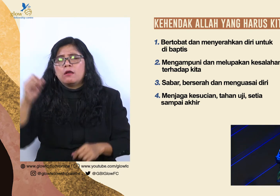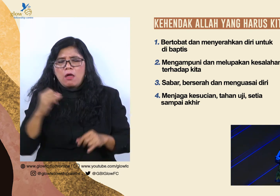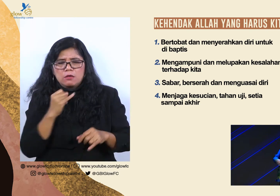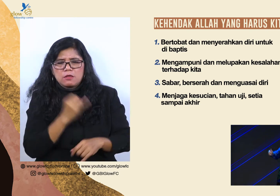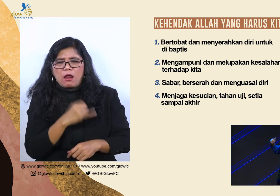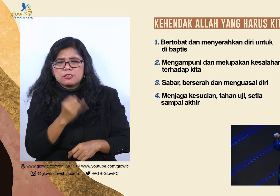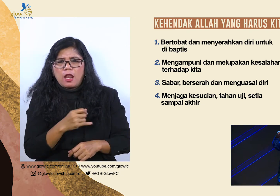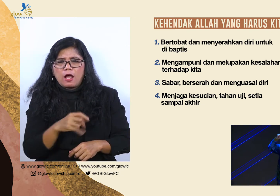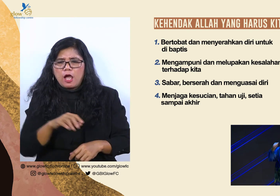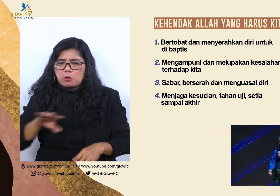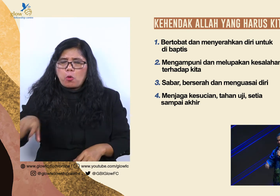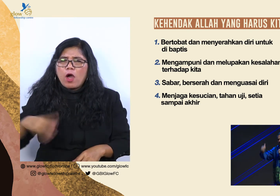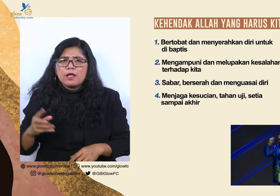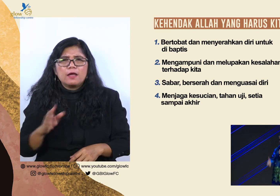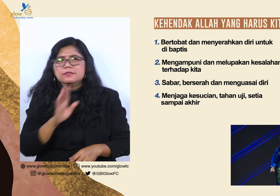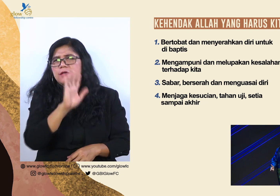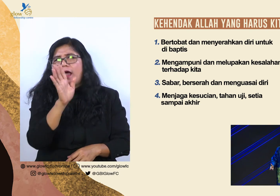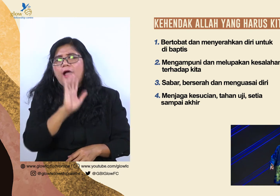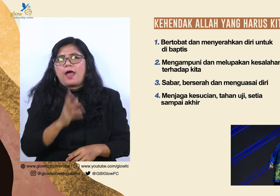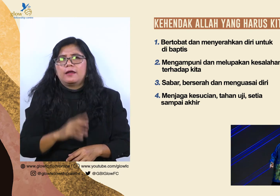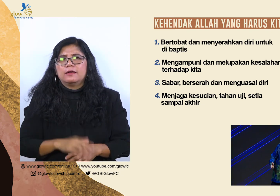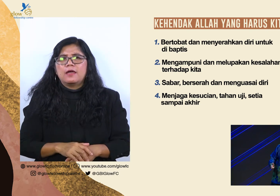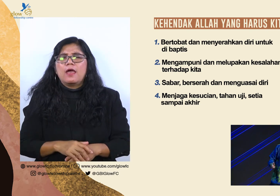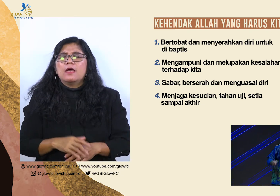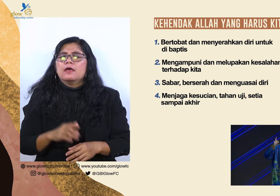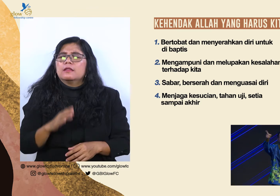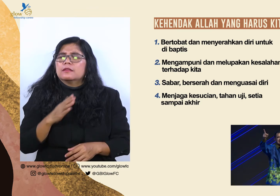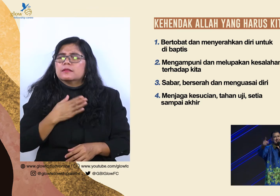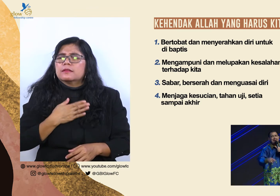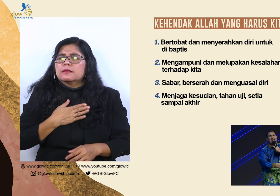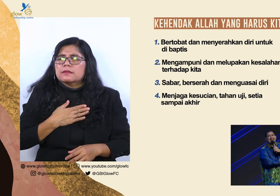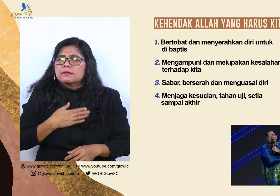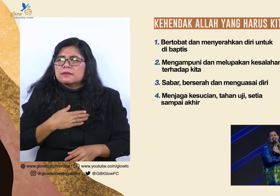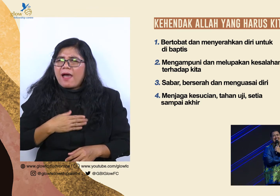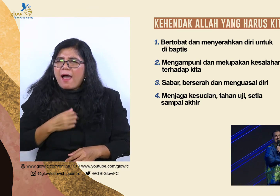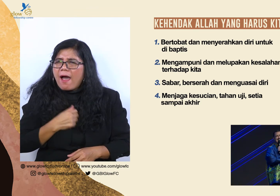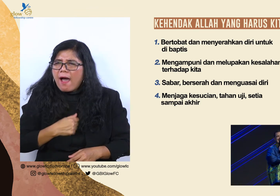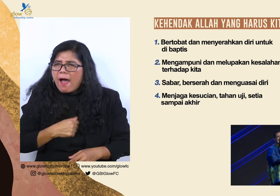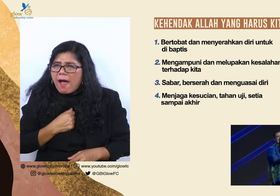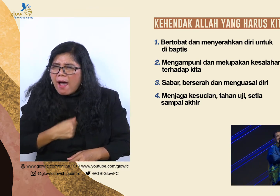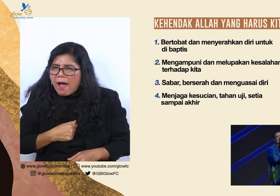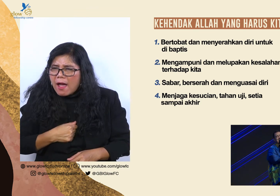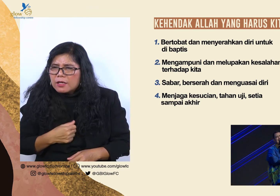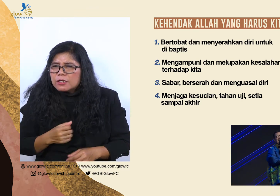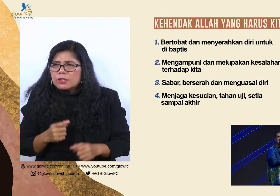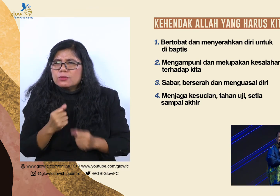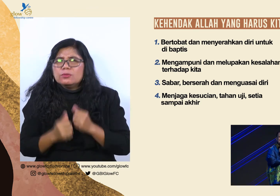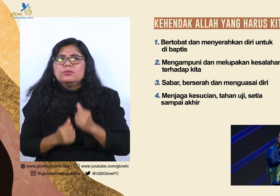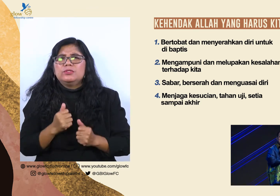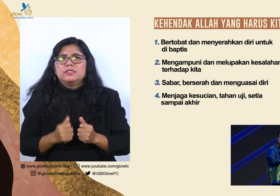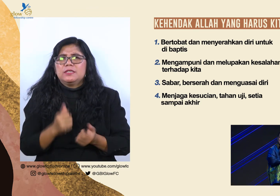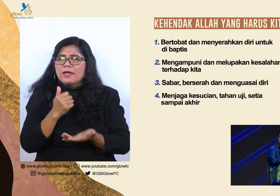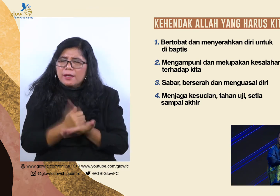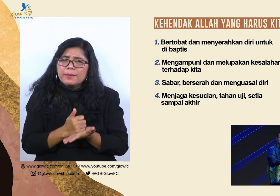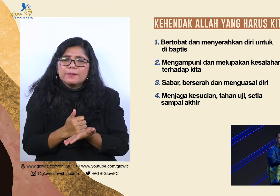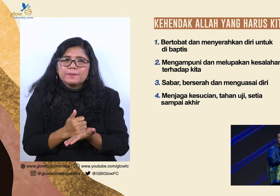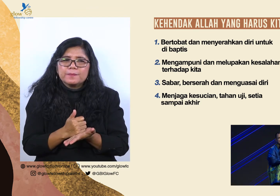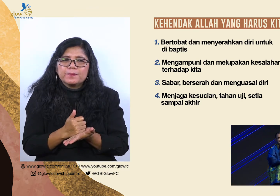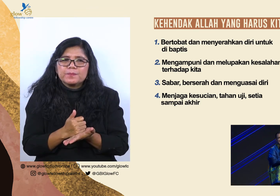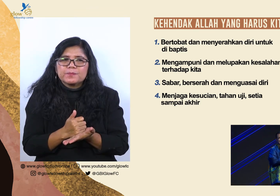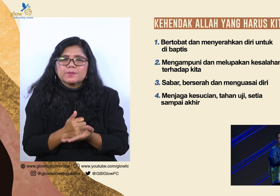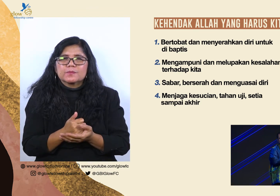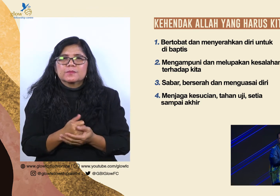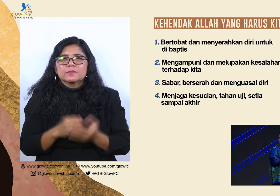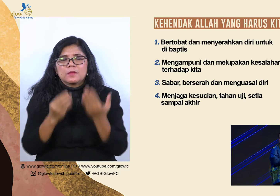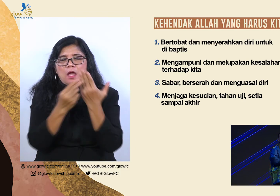menghadapi ujian. Tapi jadi orang yang menjaga kesucian. Tahan uji. Dan setia sampai akhir. Karena Alkitab bilang. Orang yang bertahan